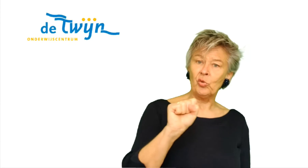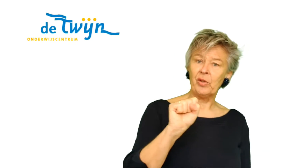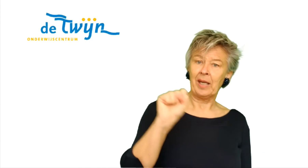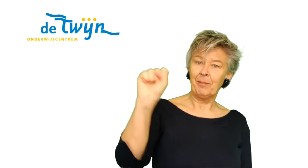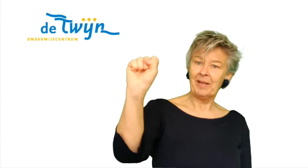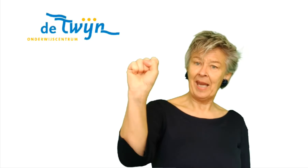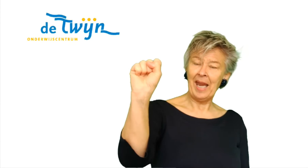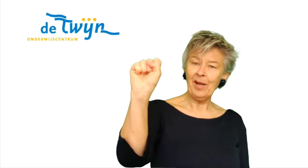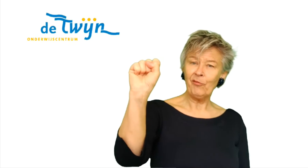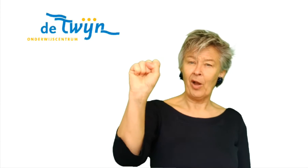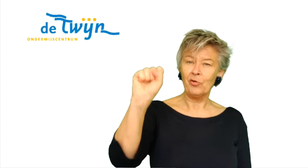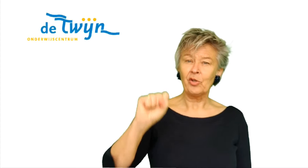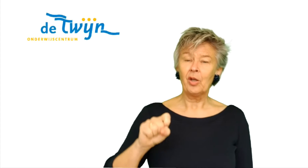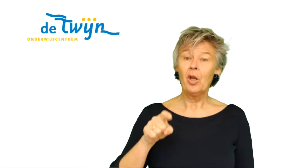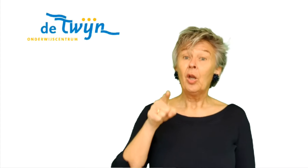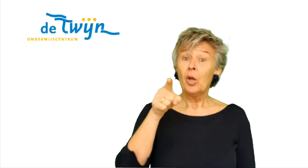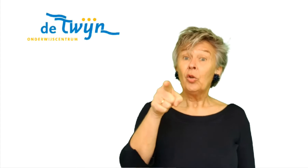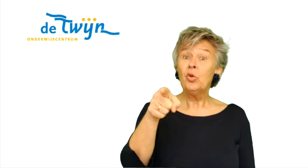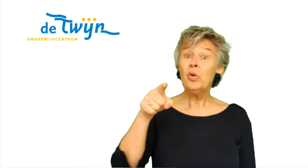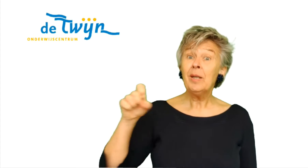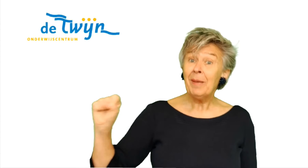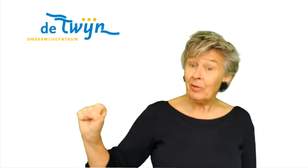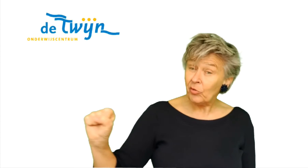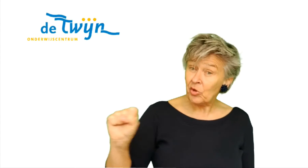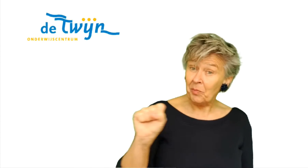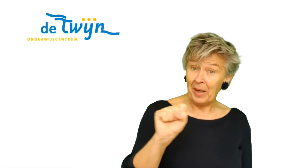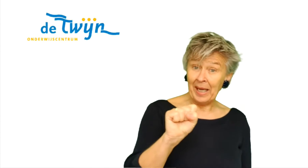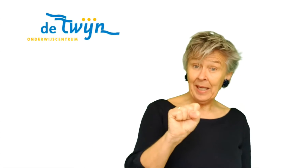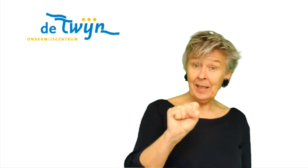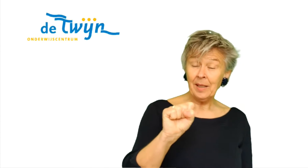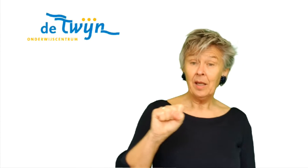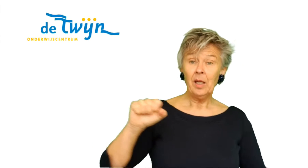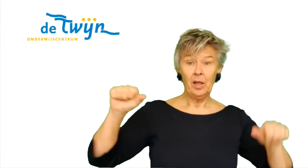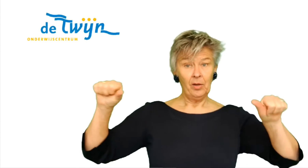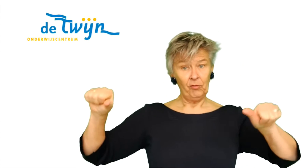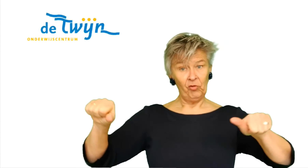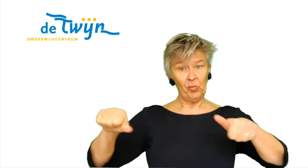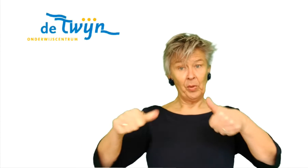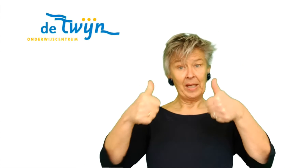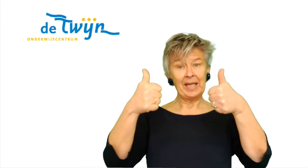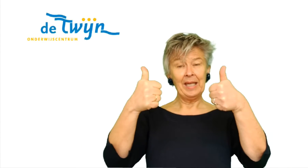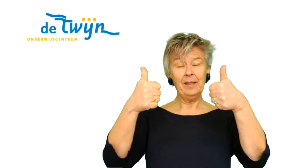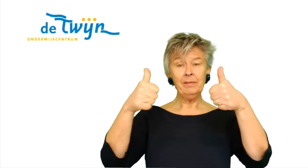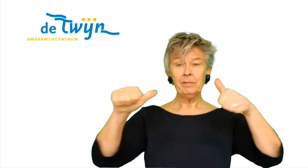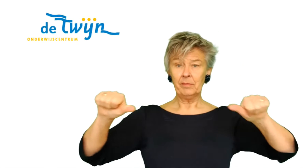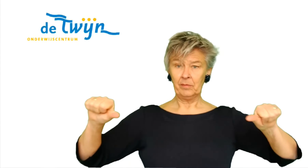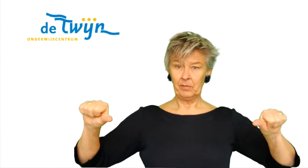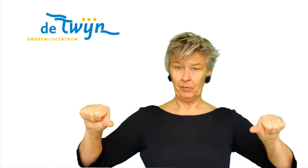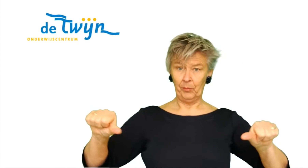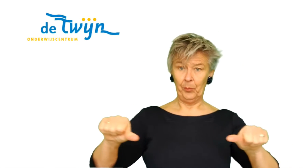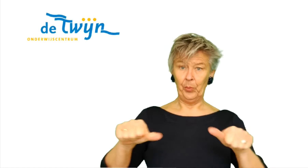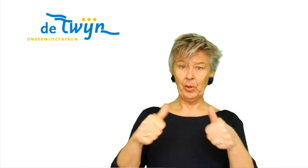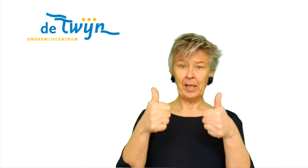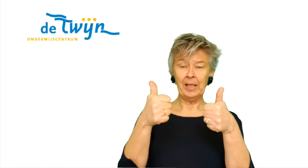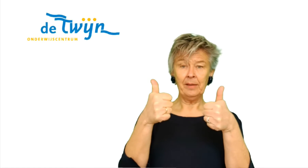toetrekken met de hele vuist. Doe je met ons mee. Nee, we beginnen, beginnen.